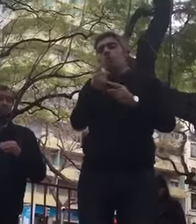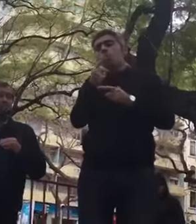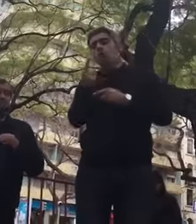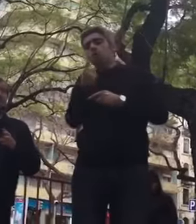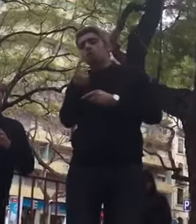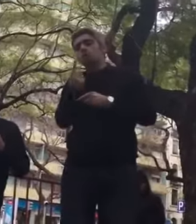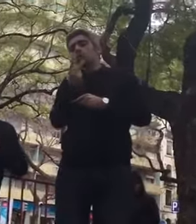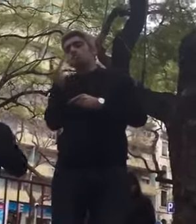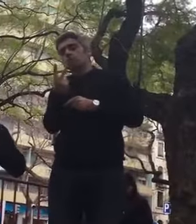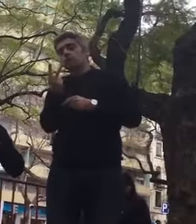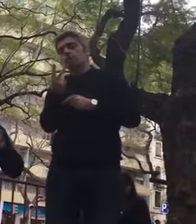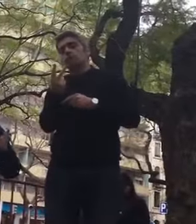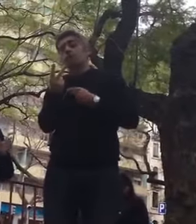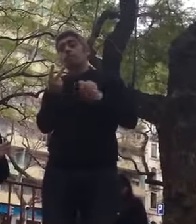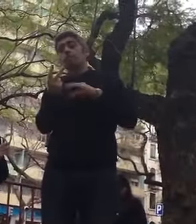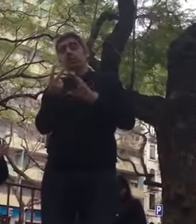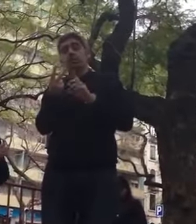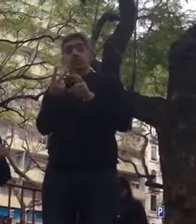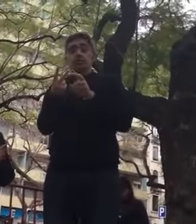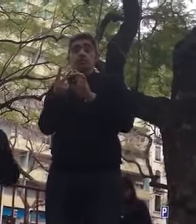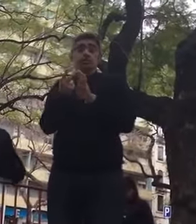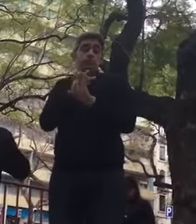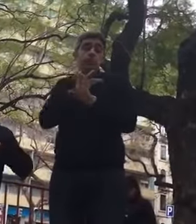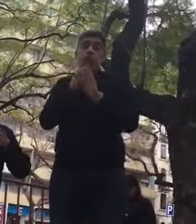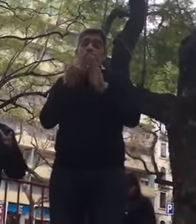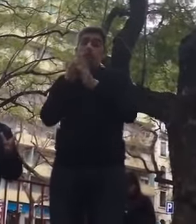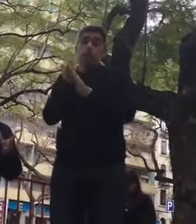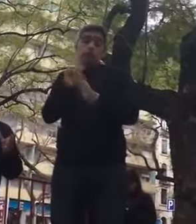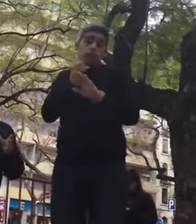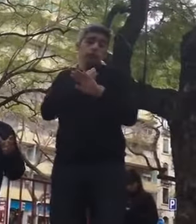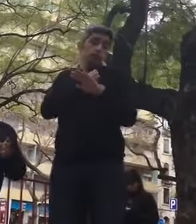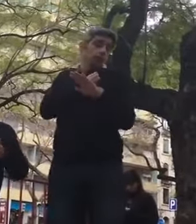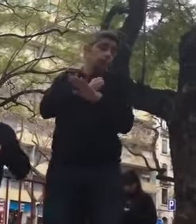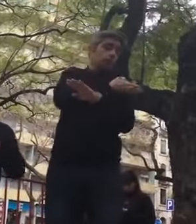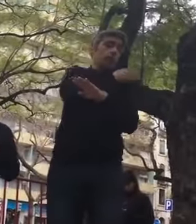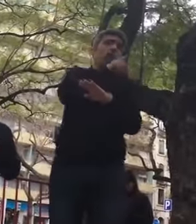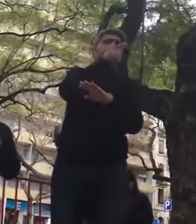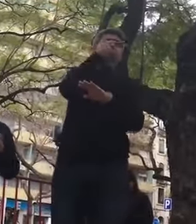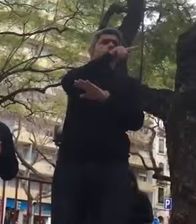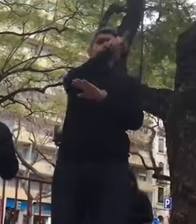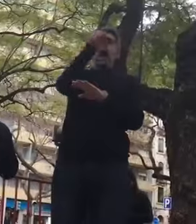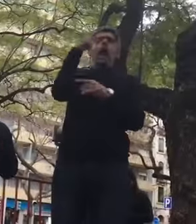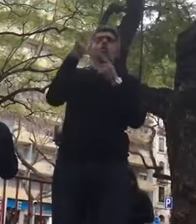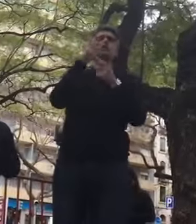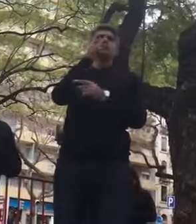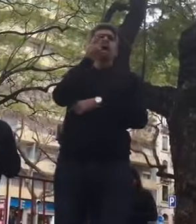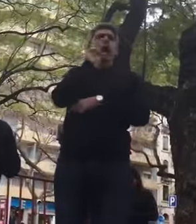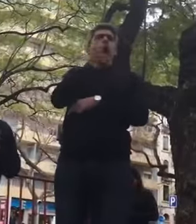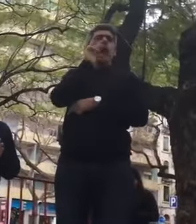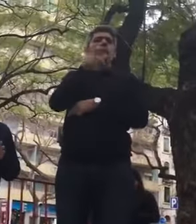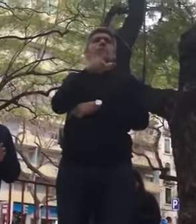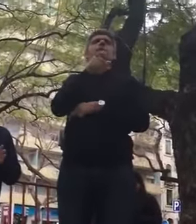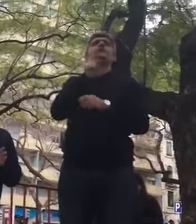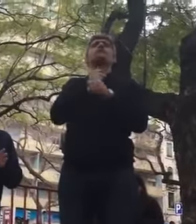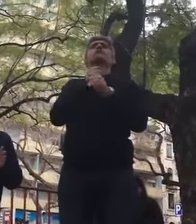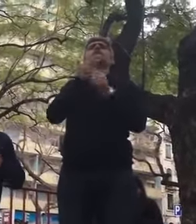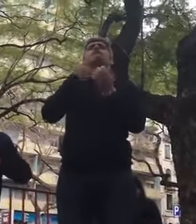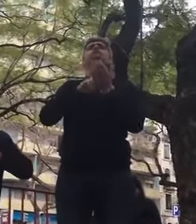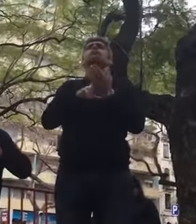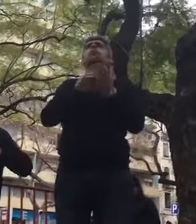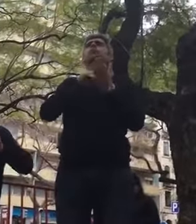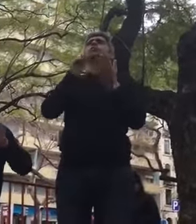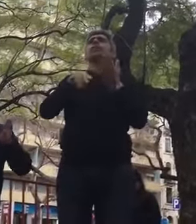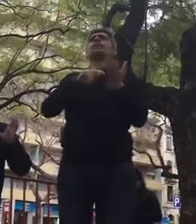que seriam dois anos. Mas que o tempo todo para trás, que há casos que chegam aos 30 anos, como foram contratos em técnicos especializados,